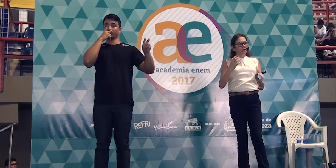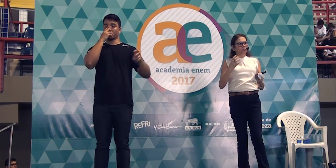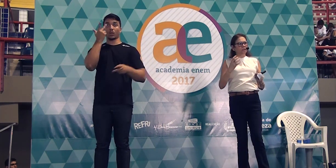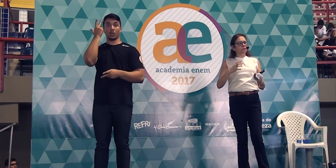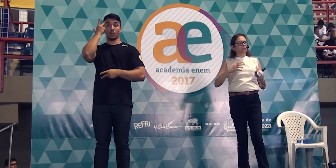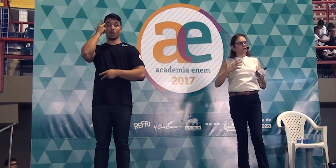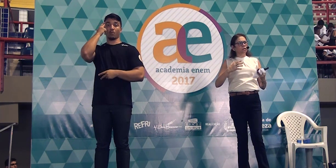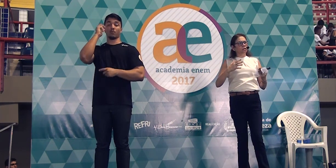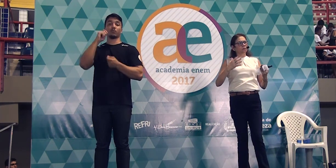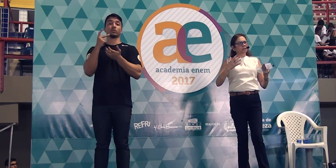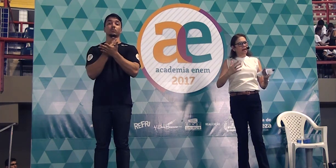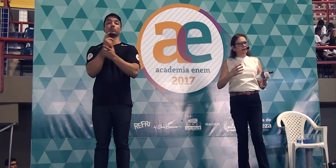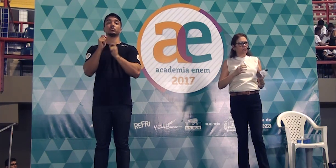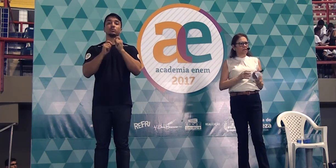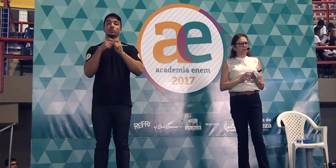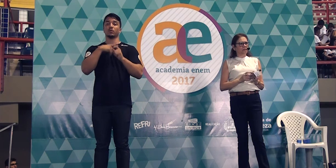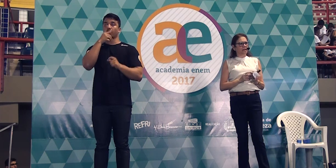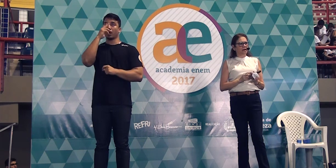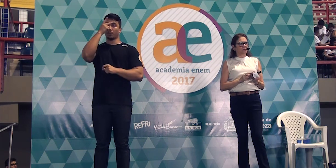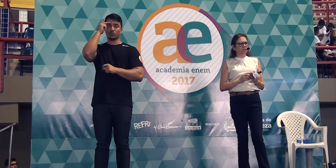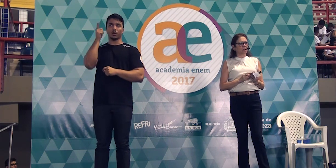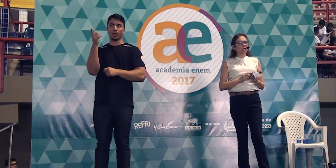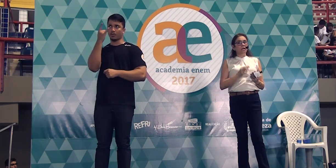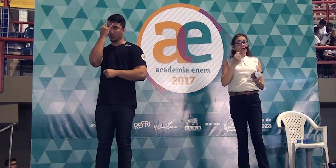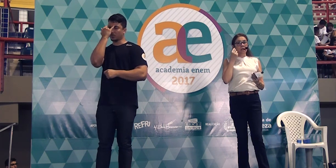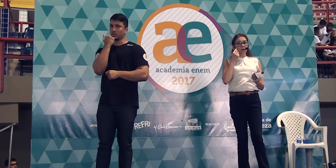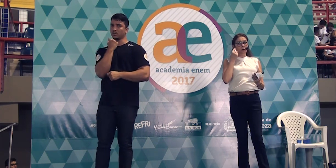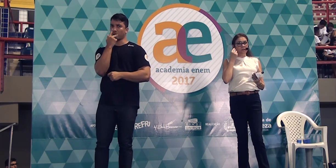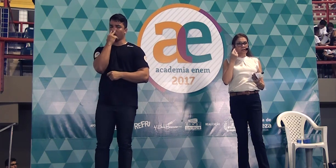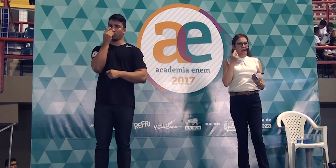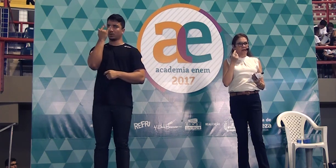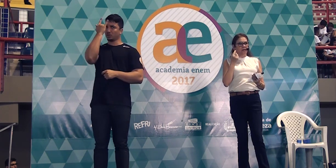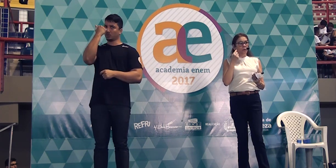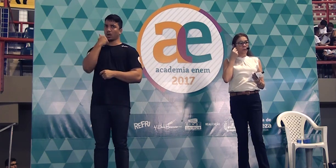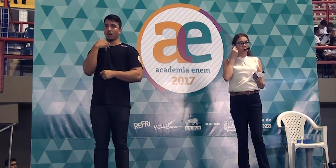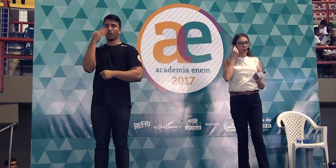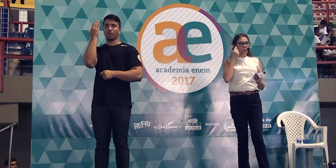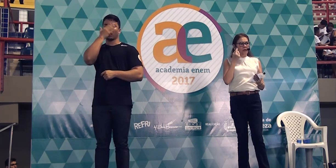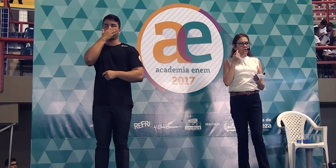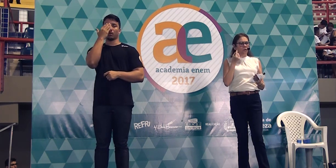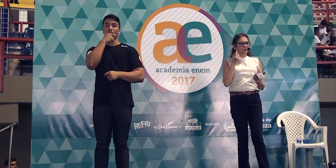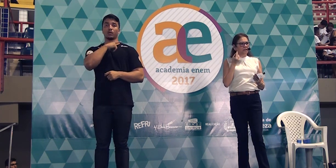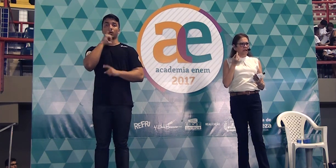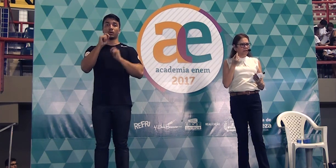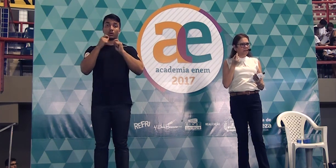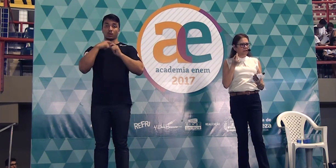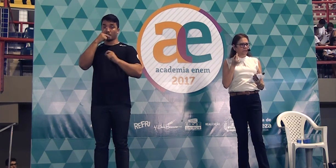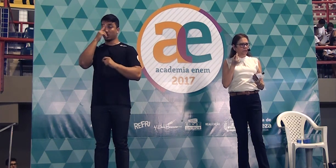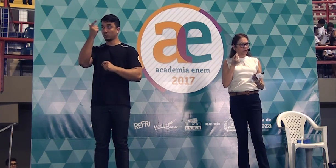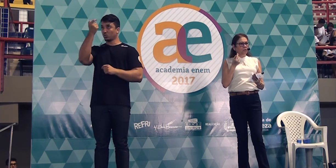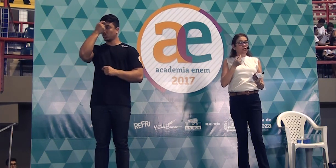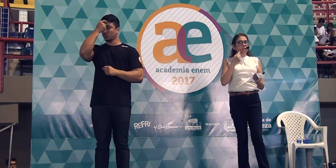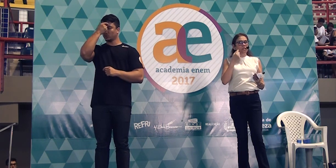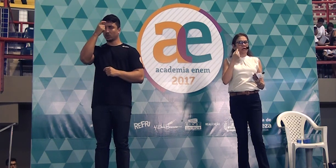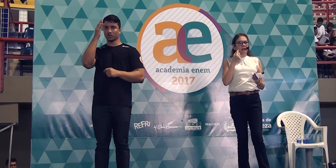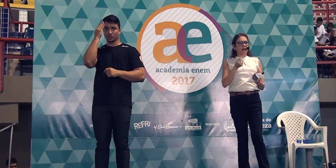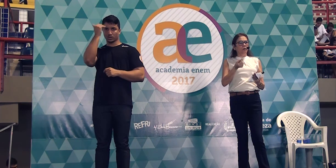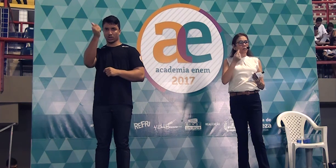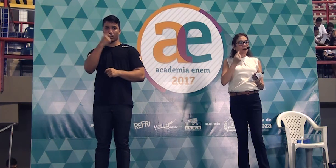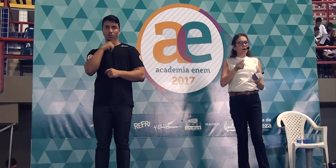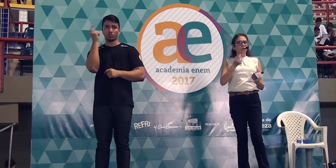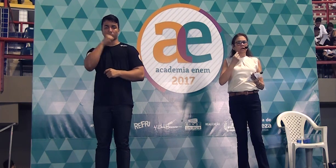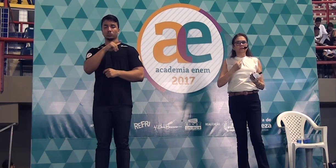normalmente as pessoas estão cegas na sociedade e quem consegue ter um pouco mais de consciência de